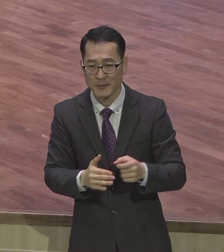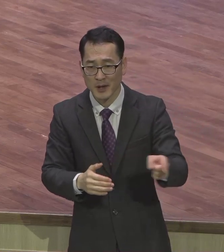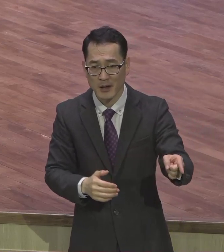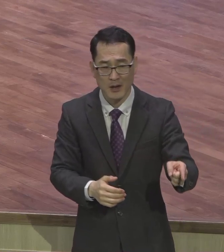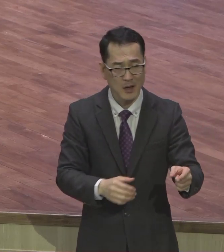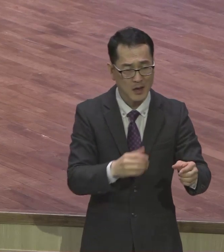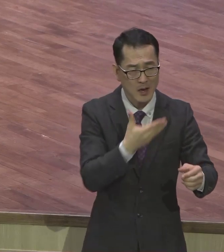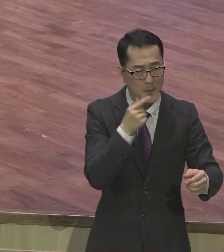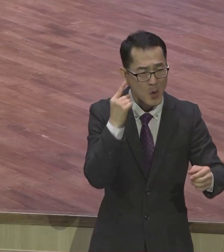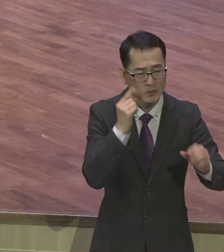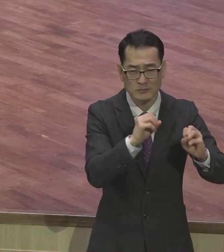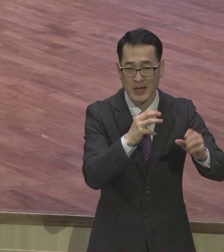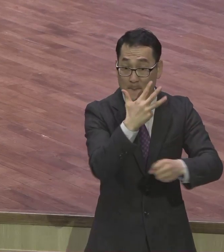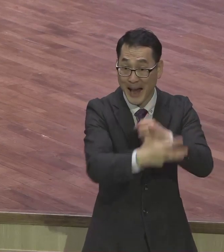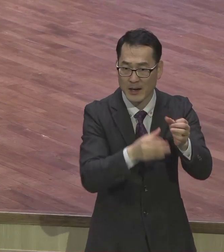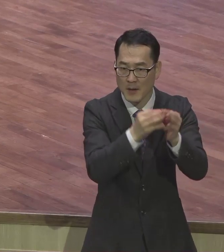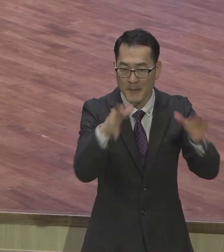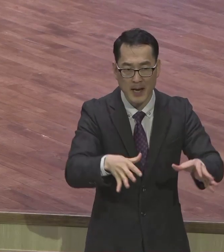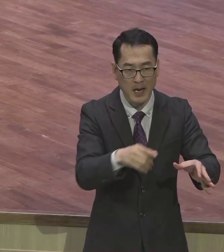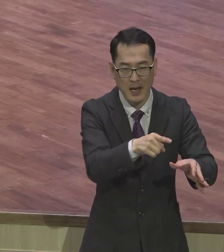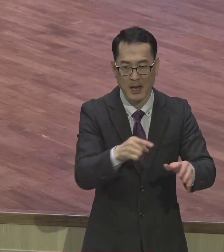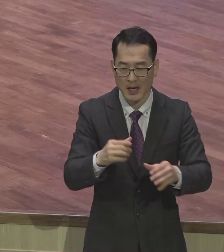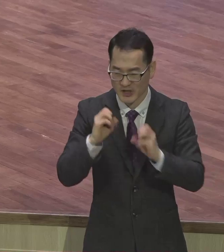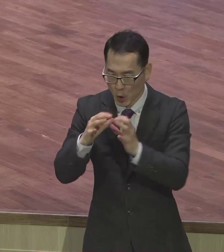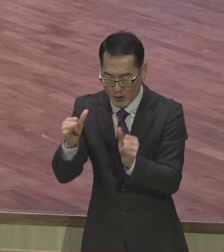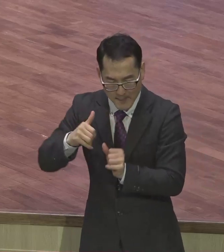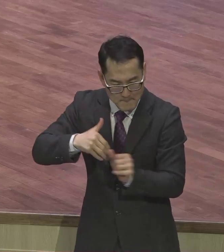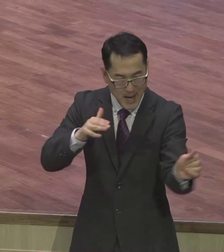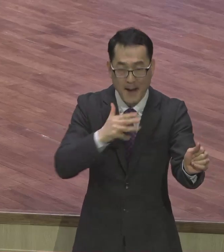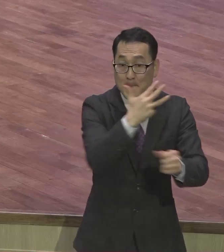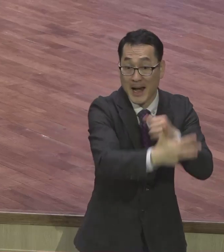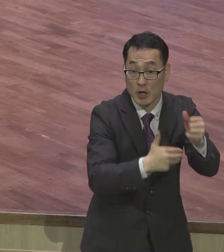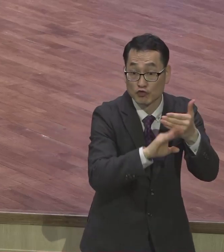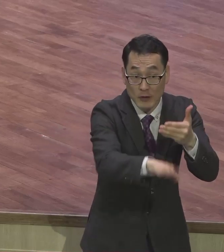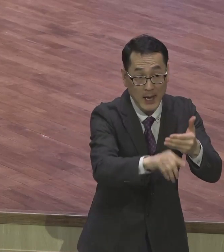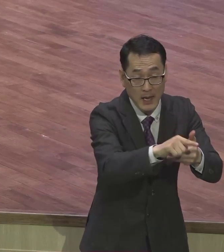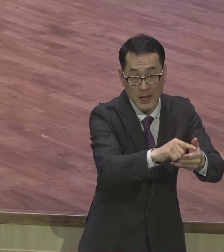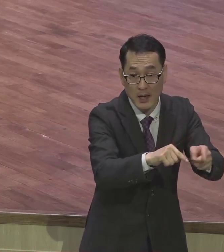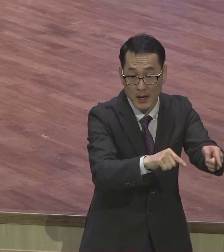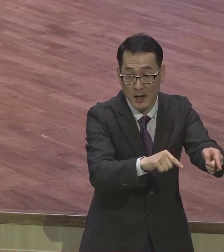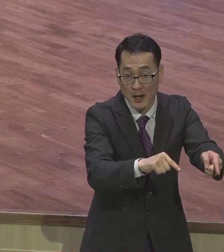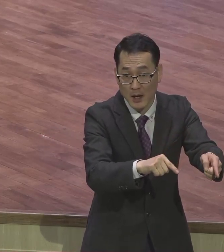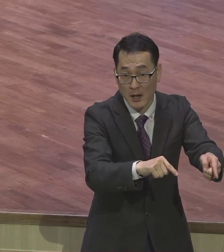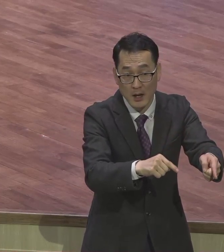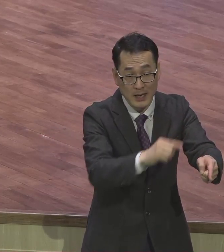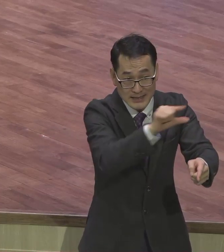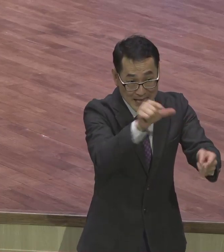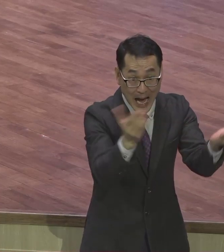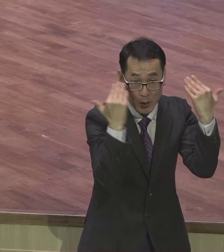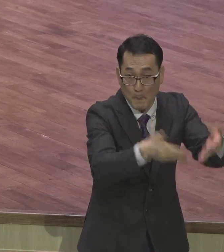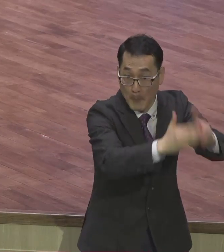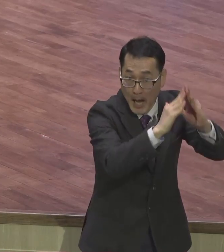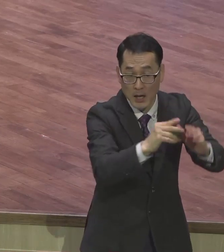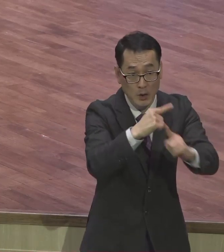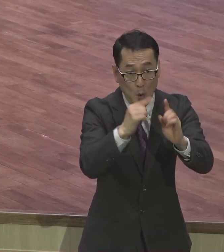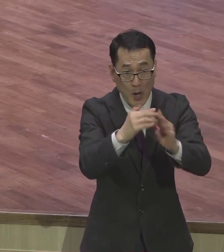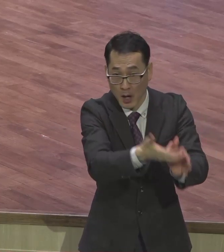8년 만에 이렇게 파송한지 8년 만에 이렇게 성교사에다 철수하는 태국에 신학교를 세우고 교회도 이전했대. 그래서